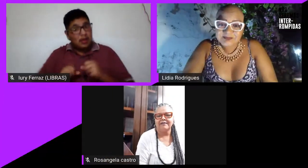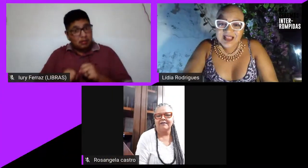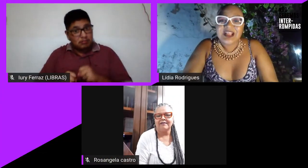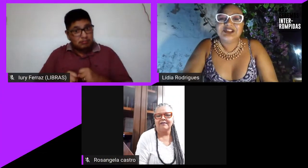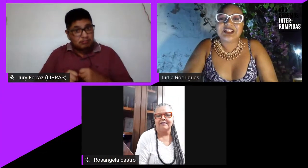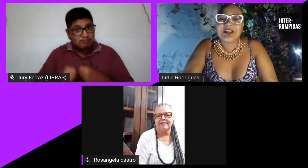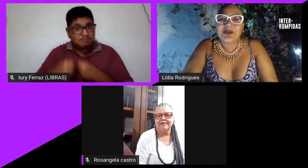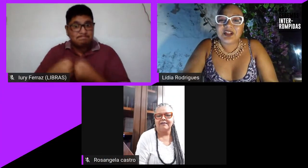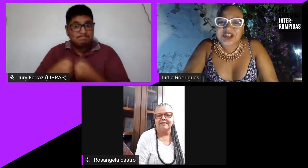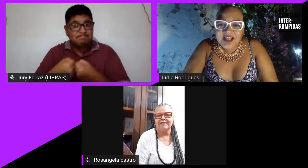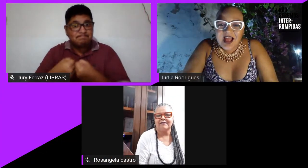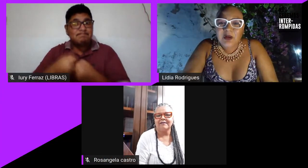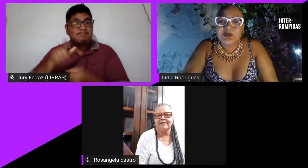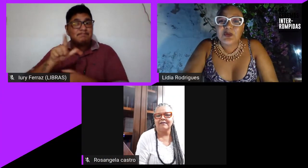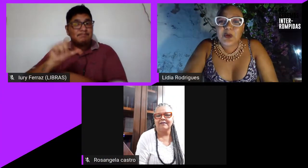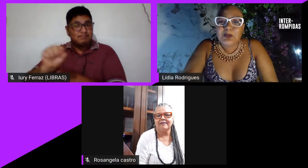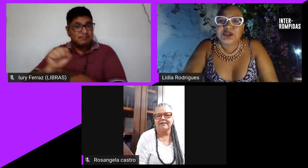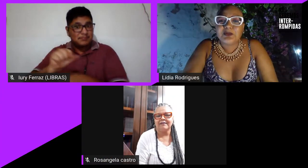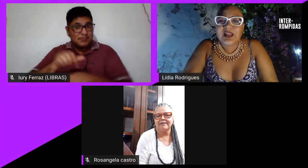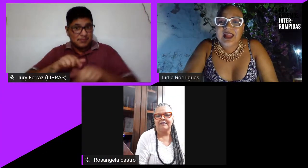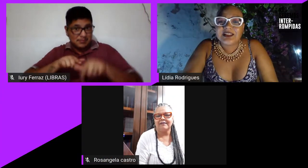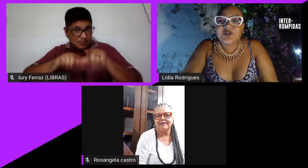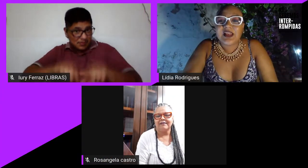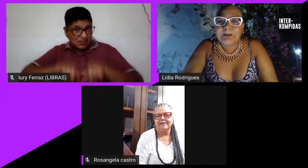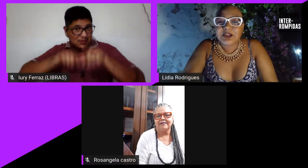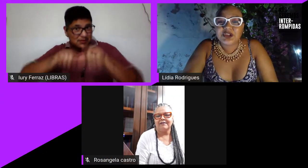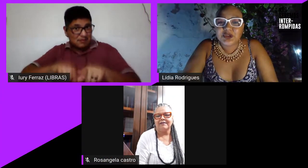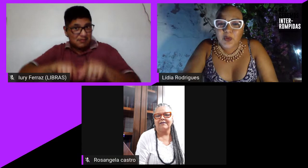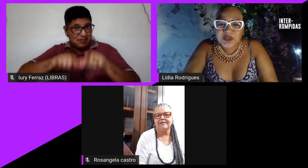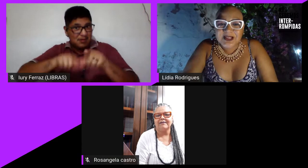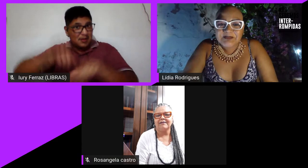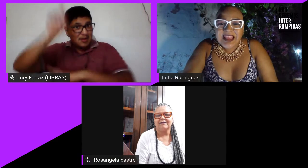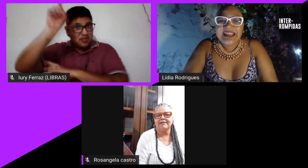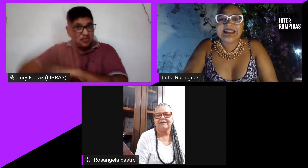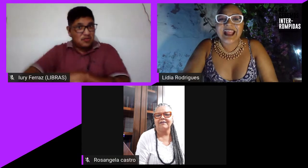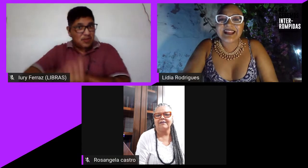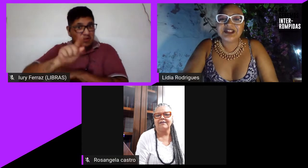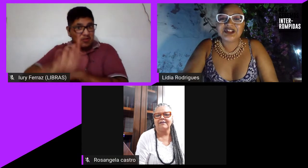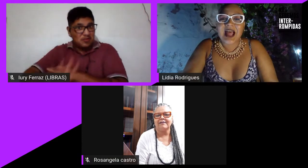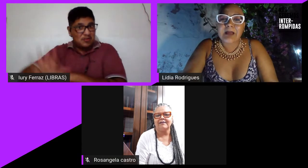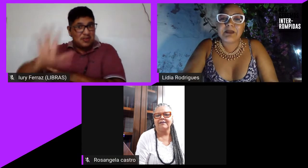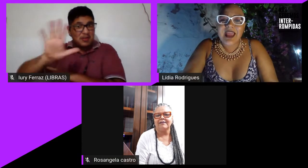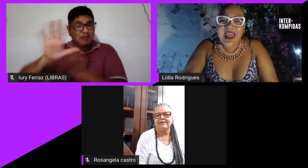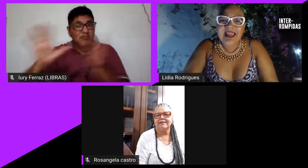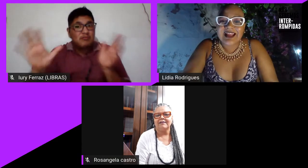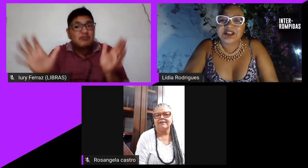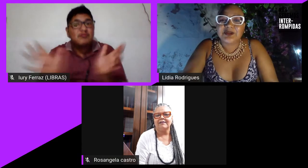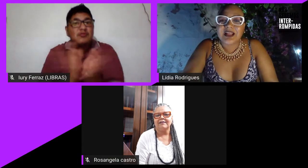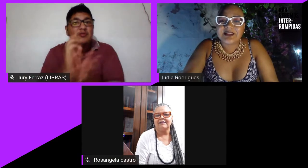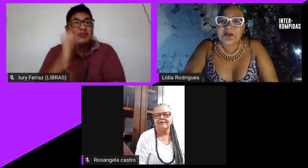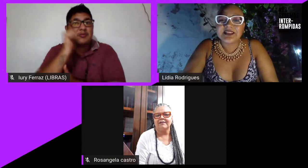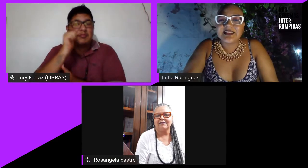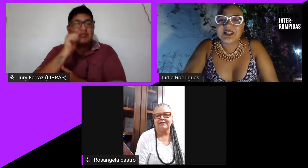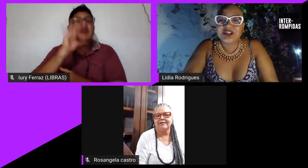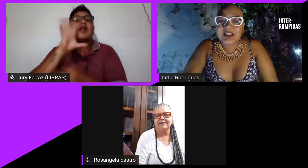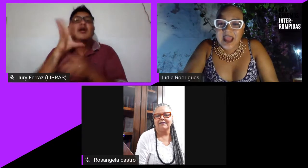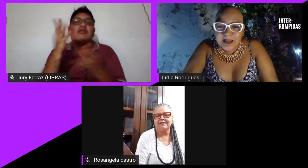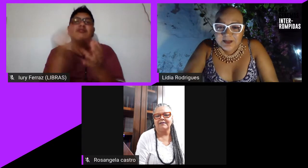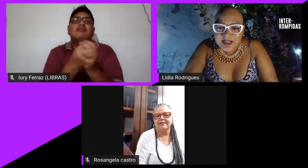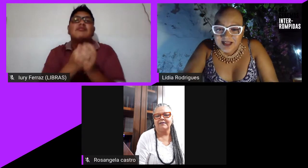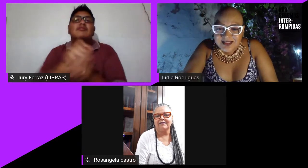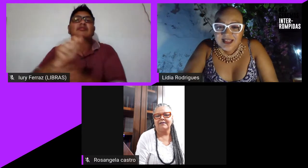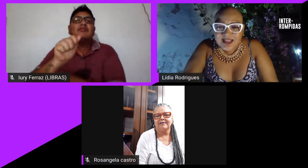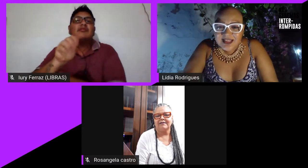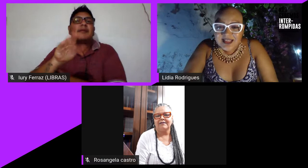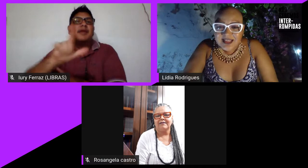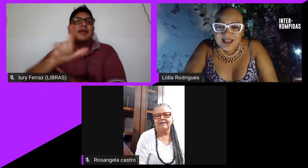Candomblé, diretora-geral do grupo de mulheres Felipa de Souza, integrante da ABL, Articulação Brasileira de